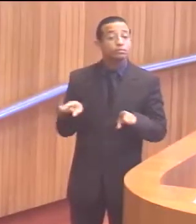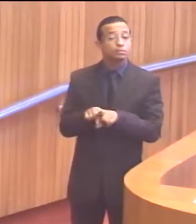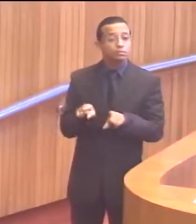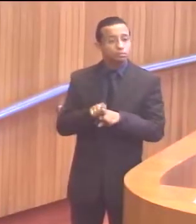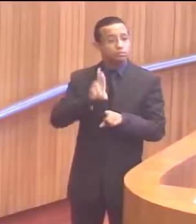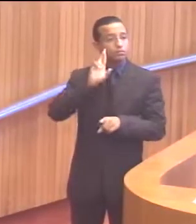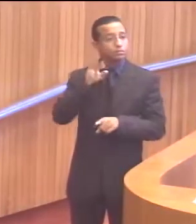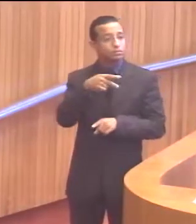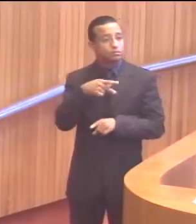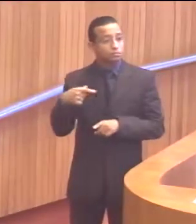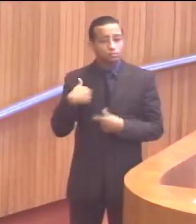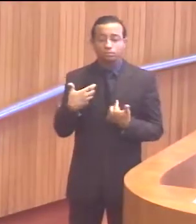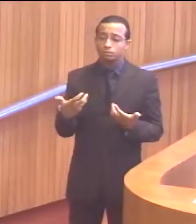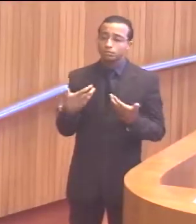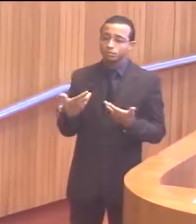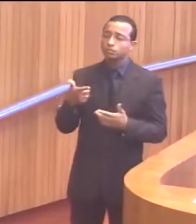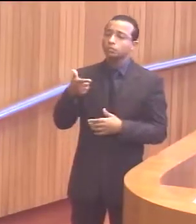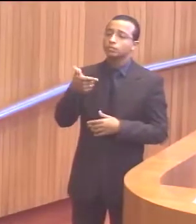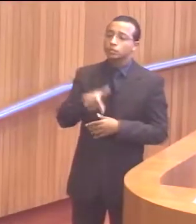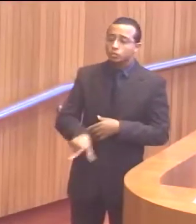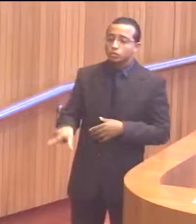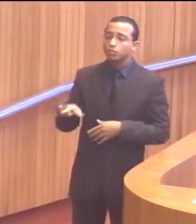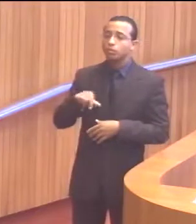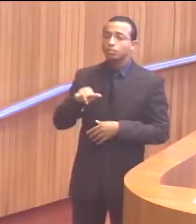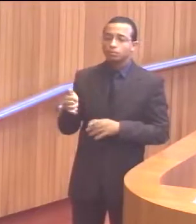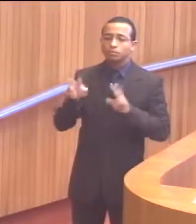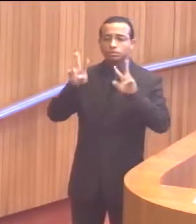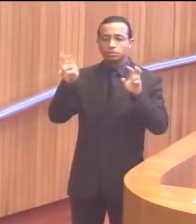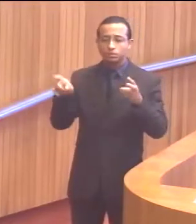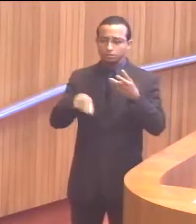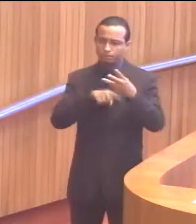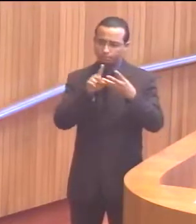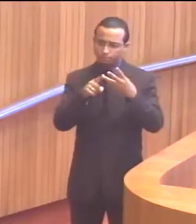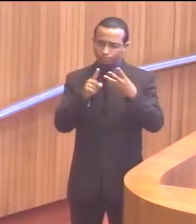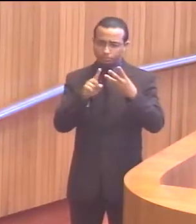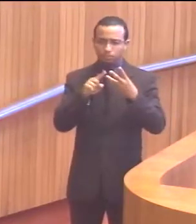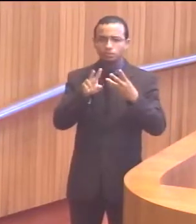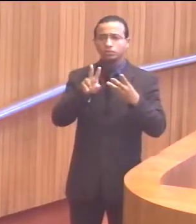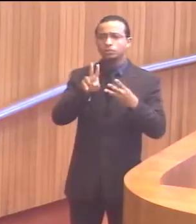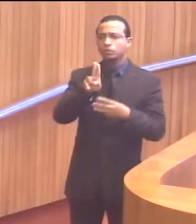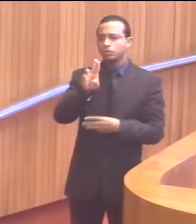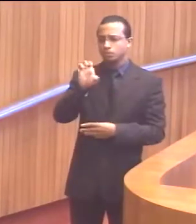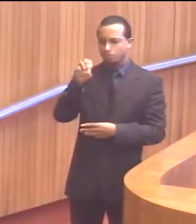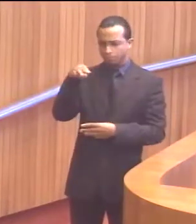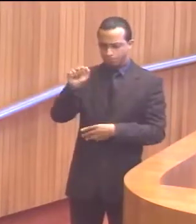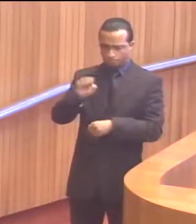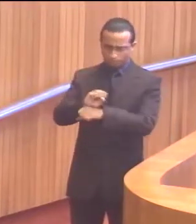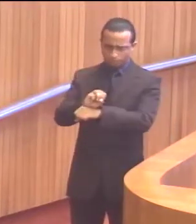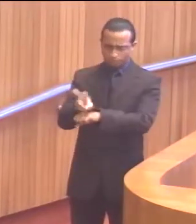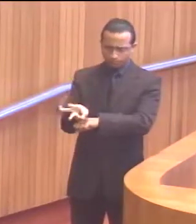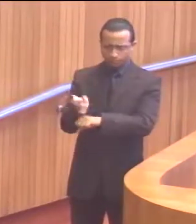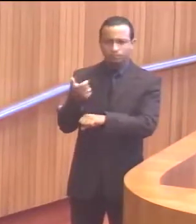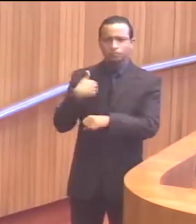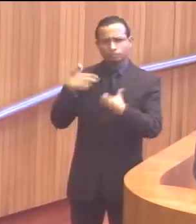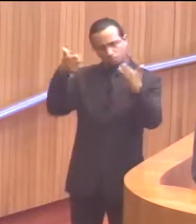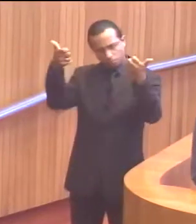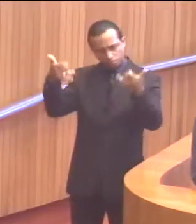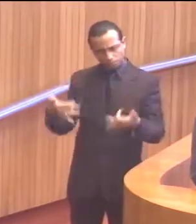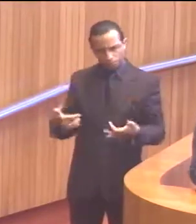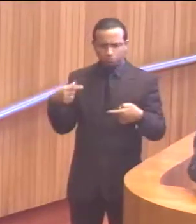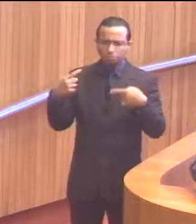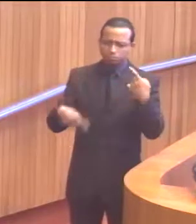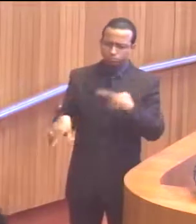Finalmente, seu presidente, eu queria abordar mais uma vez o tema da UEMA. Eu já trouxe aqui essa discussão.